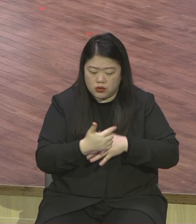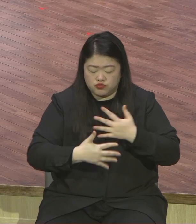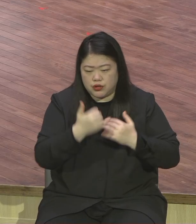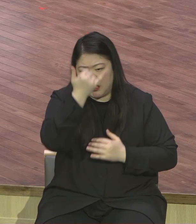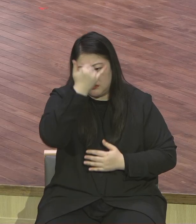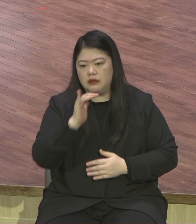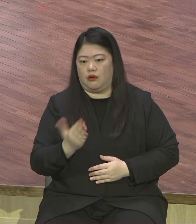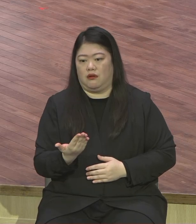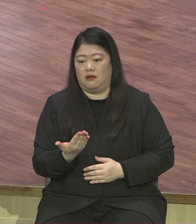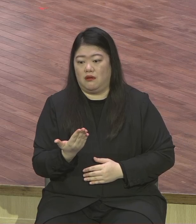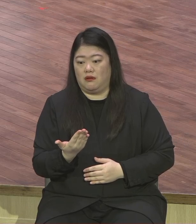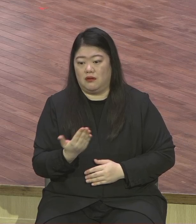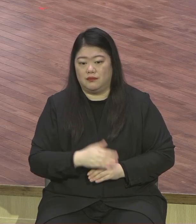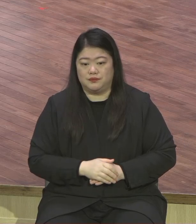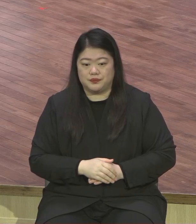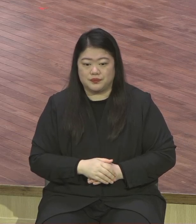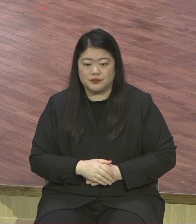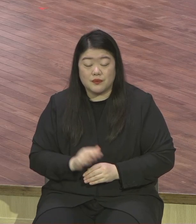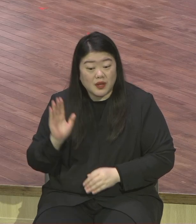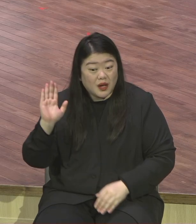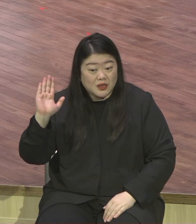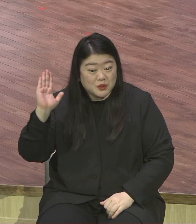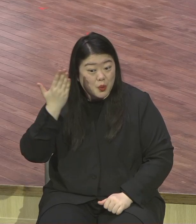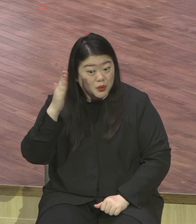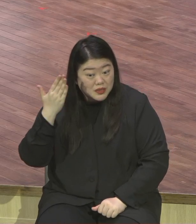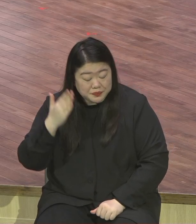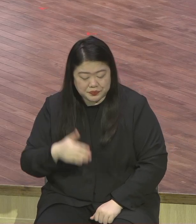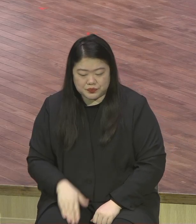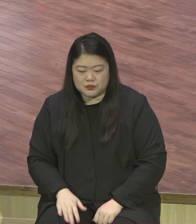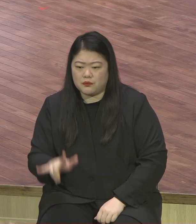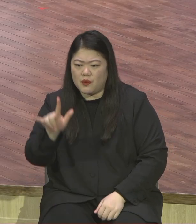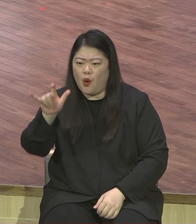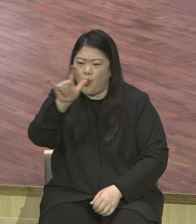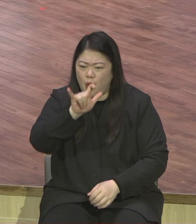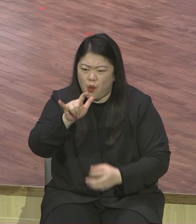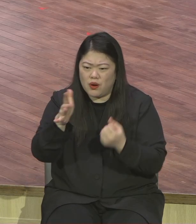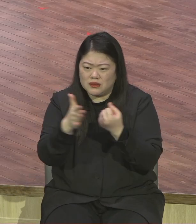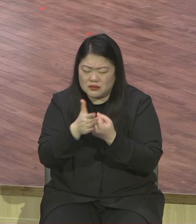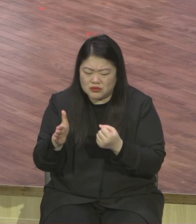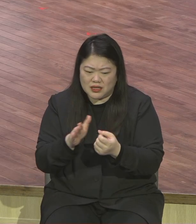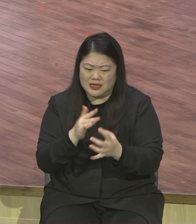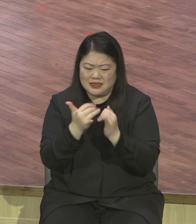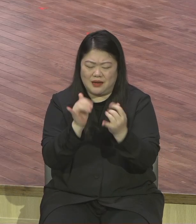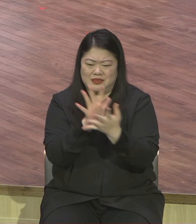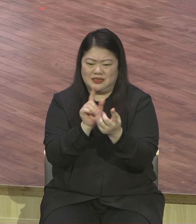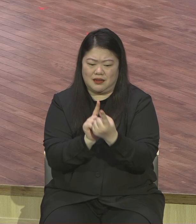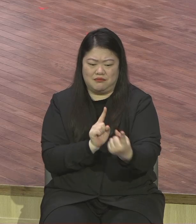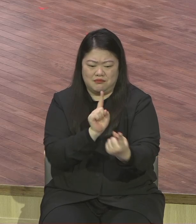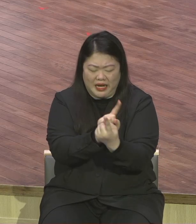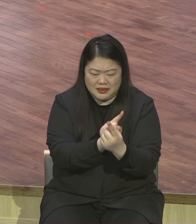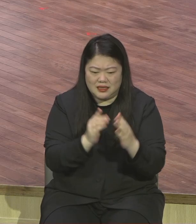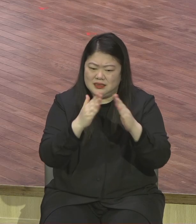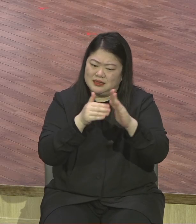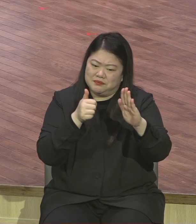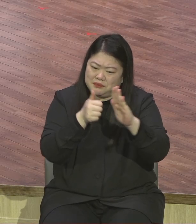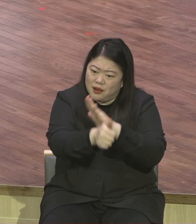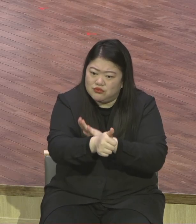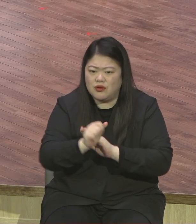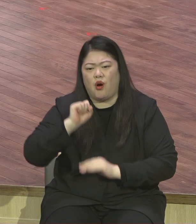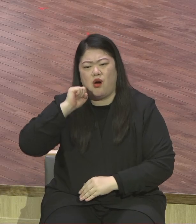코로나19로 인해서 전도하기가 힘듭니다 기존 성도들도 영적으로 힘을 잃은